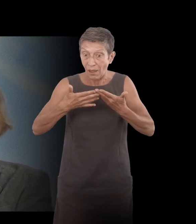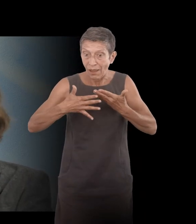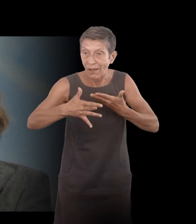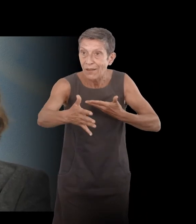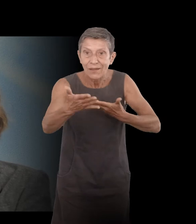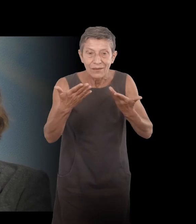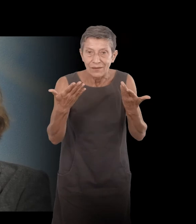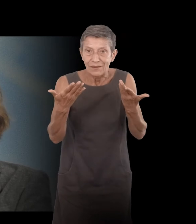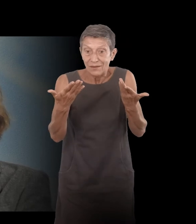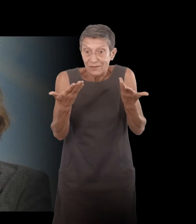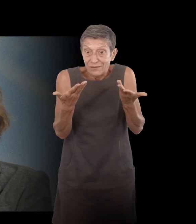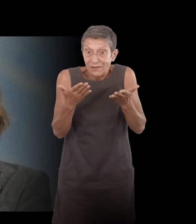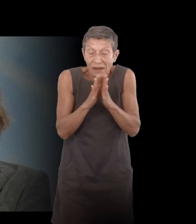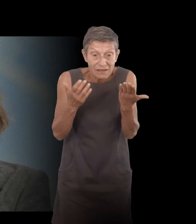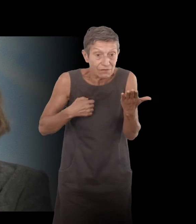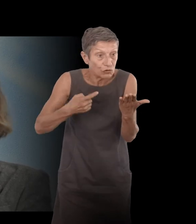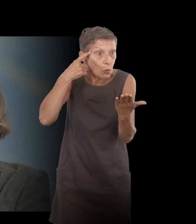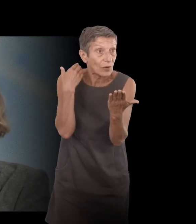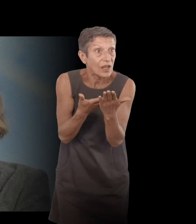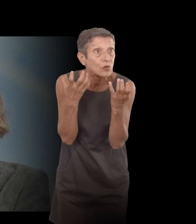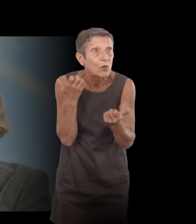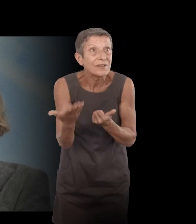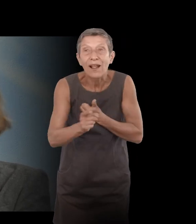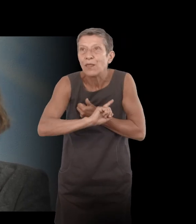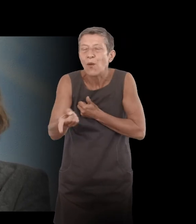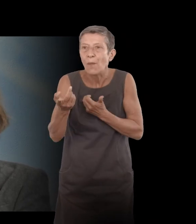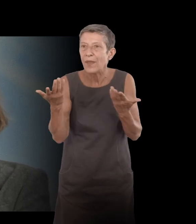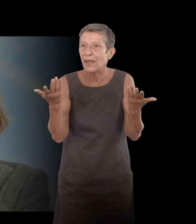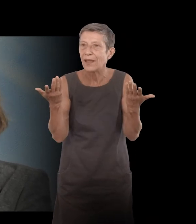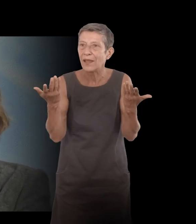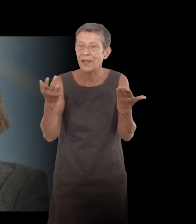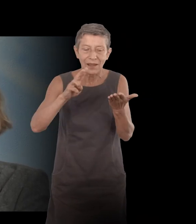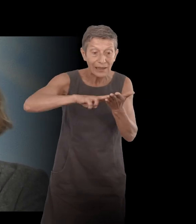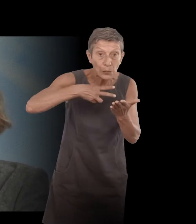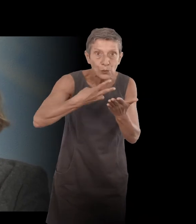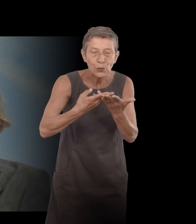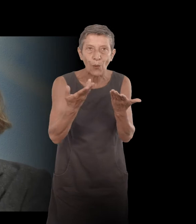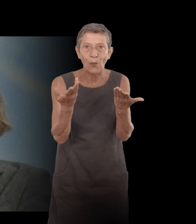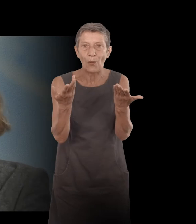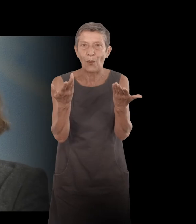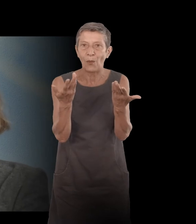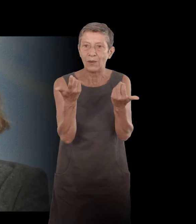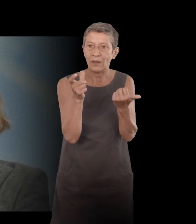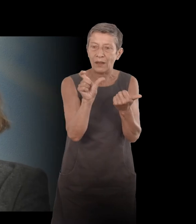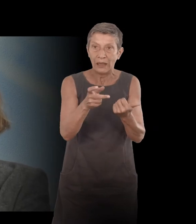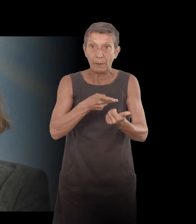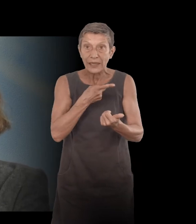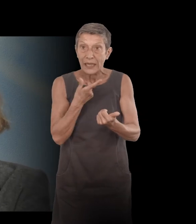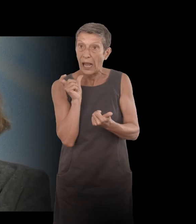interstice de la traduction, à la fois du terme médical et du terme espagnol, c'est là que j'ai trouvé ma